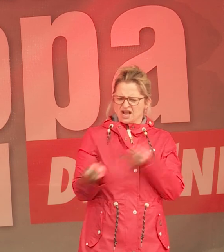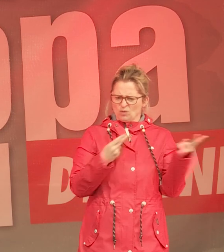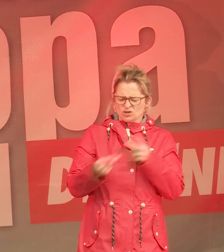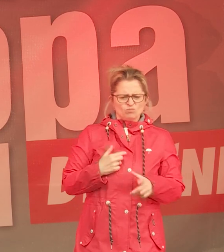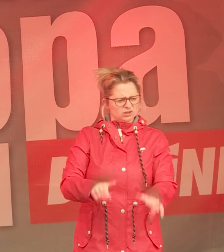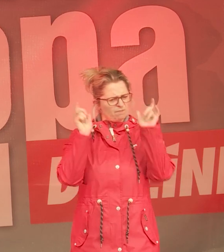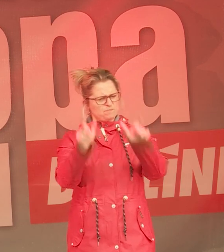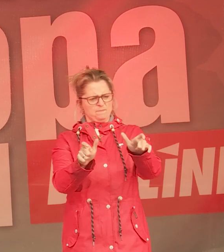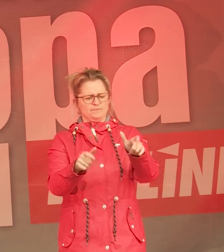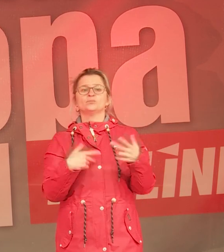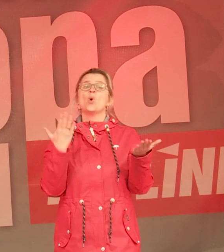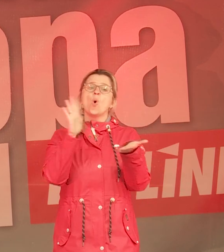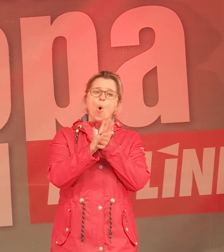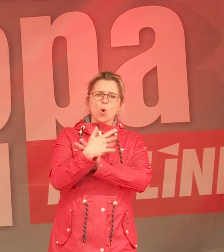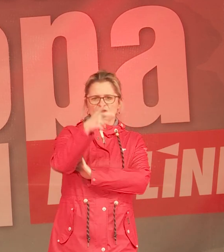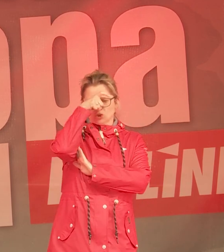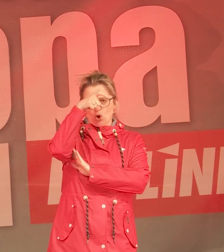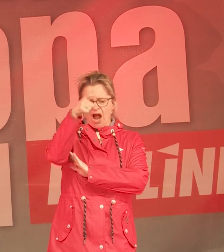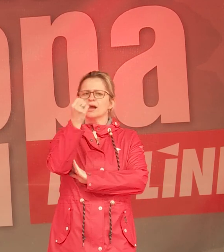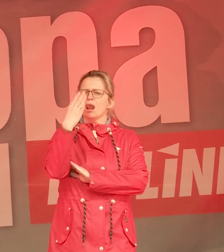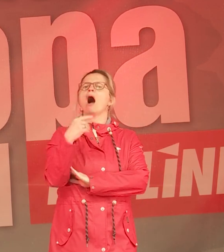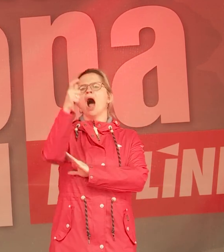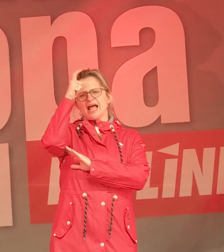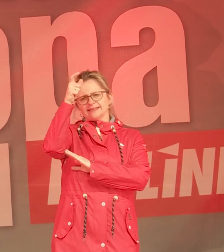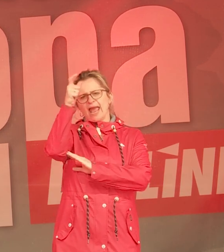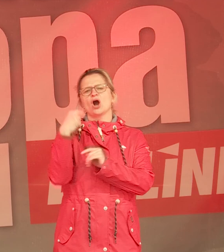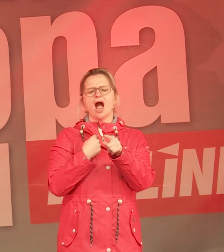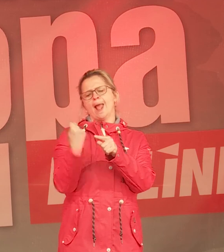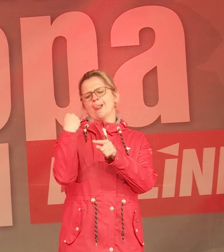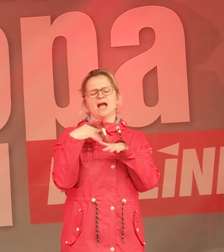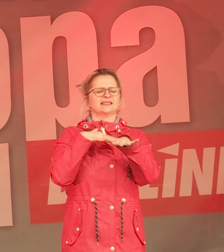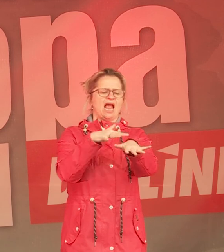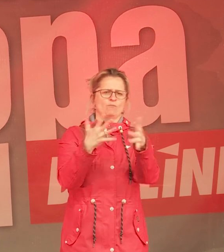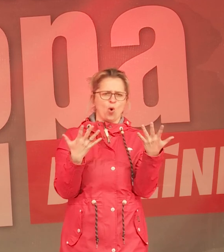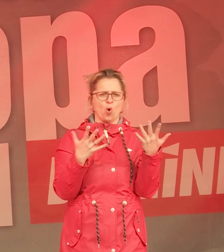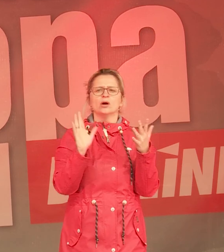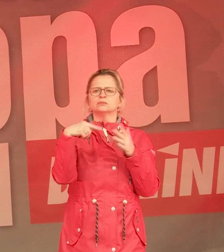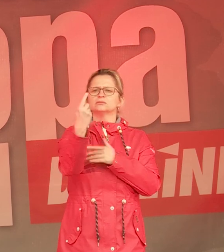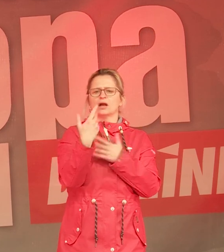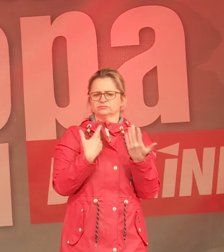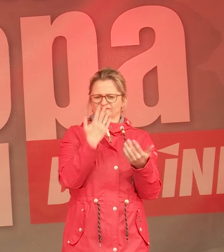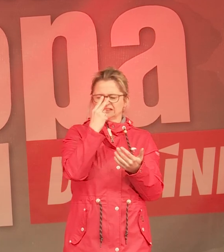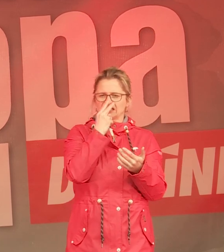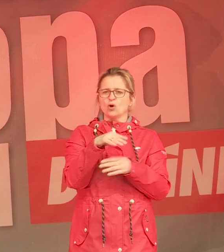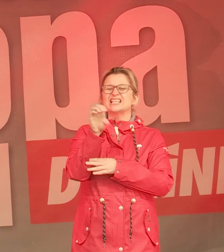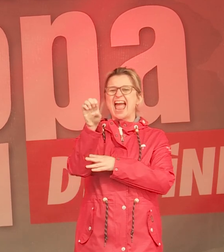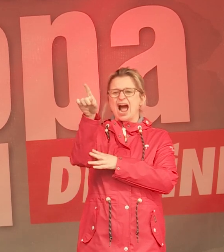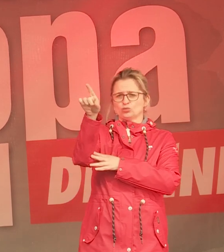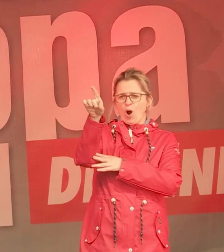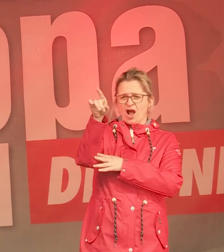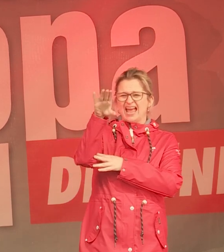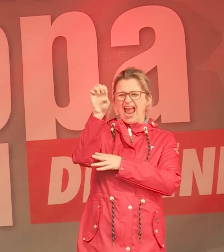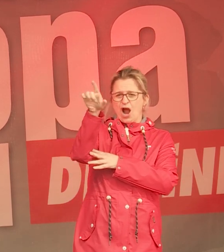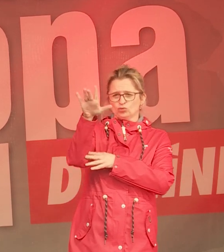Oder selbst auch an die Türkei. Ich Türkei gerade mal wieder demonstriert, Wahlen sind dann etwas wert, wenn die Ergebnisse